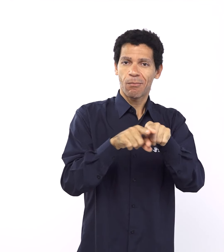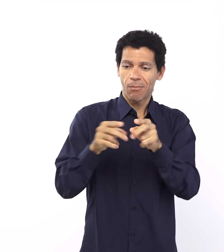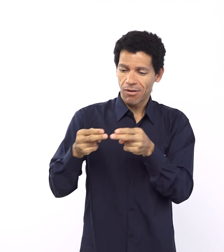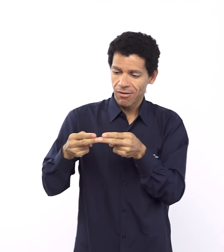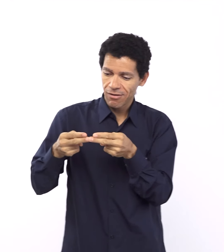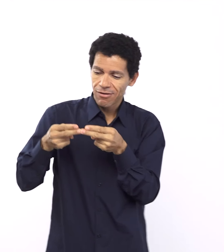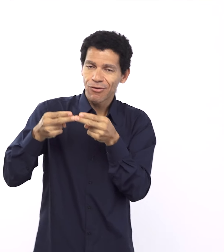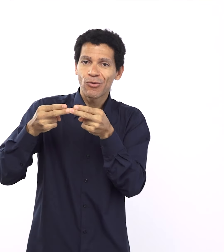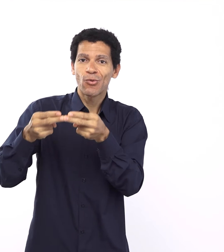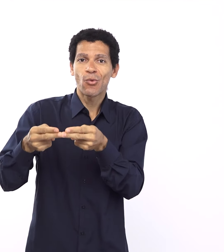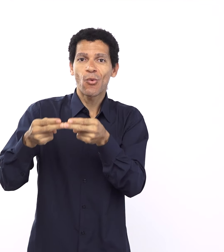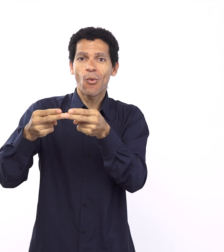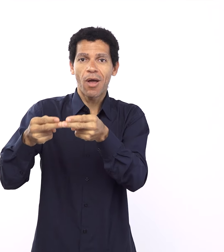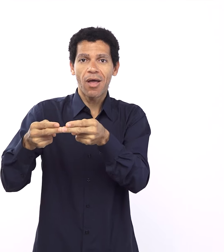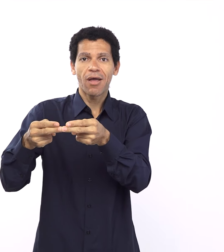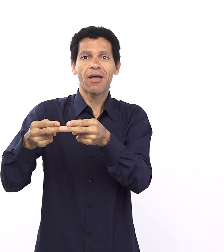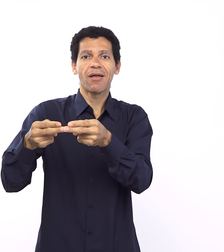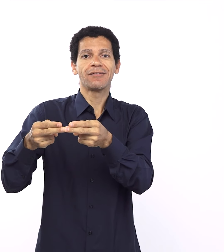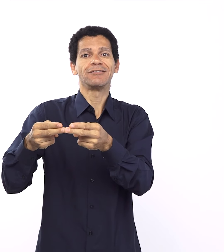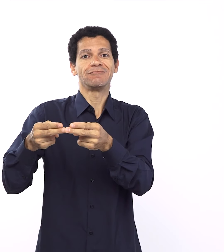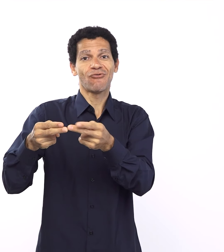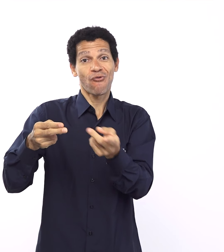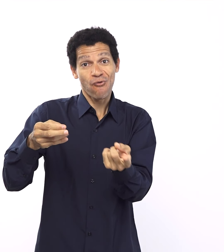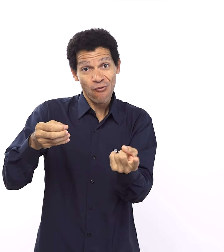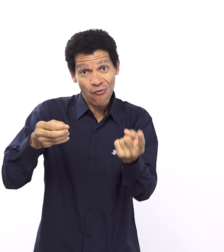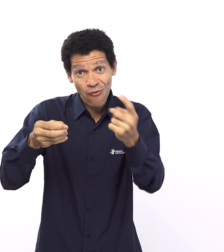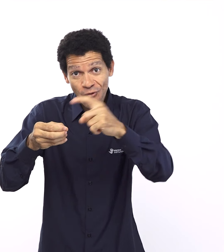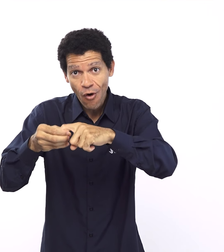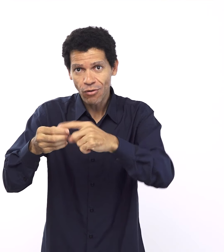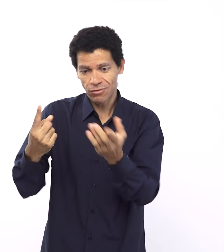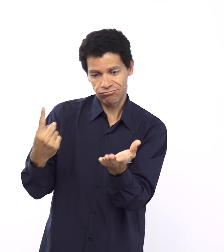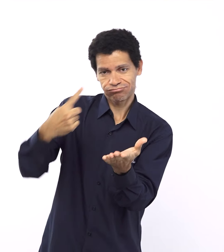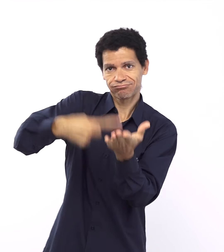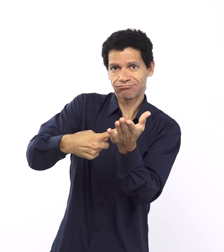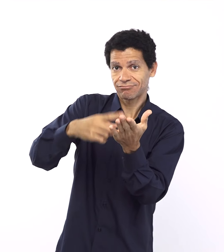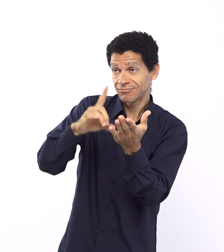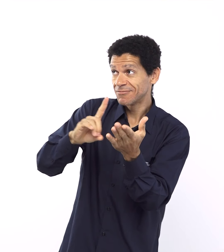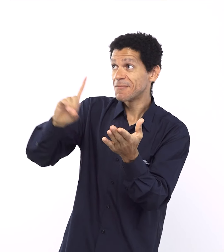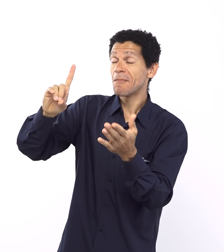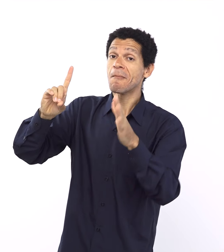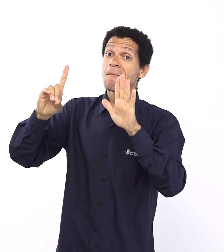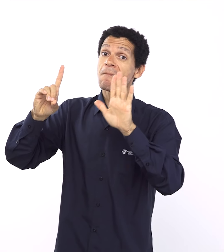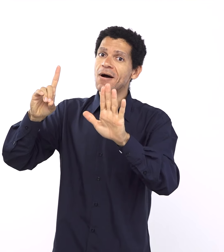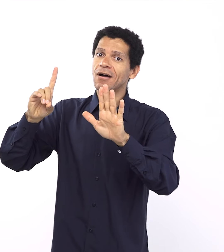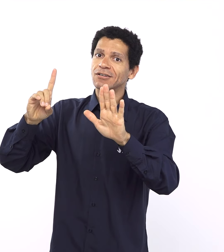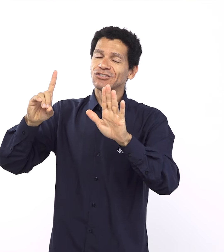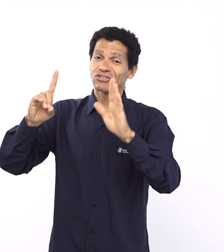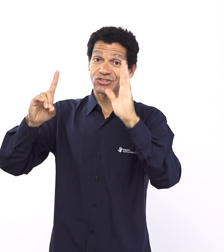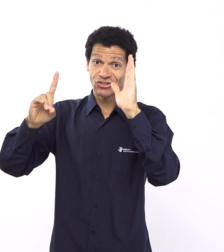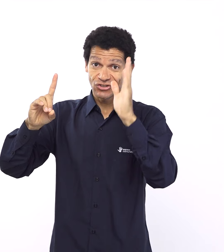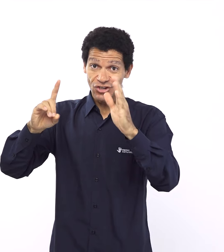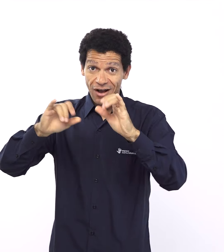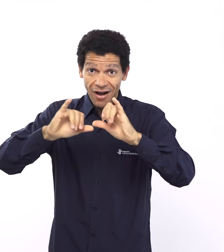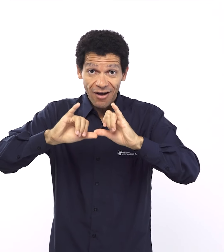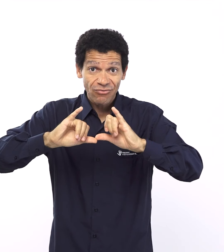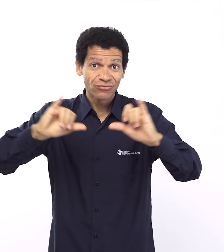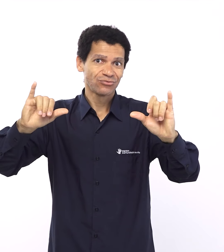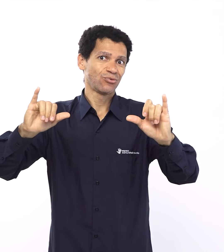está falando que é tudo, todos os animais, né? Até essa relação com Gênesis 1 ajuda bastante a gente a entender isso, porque